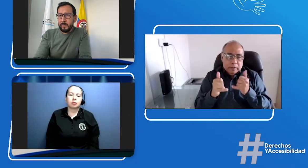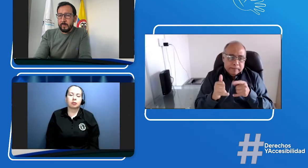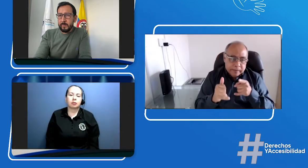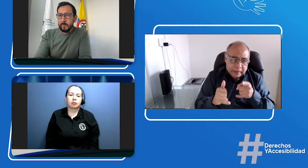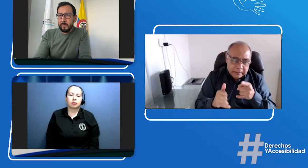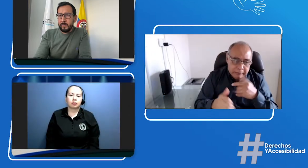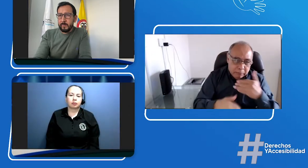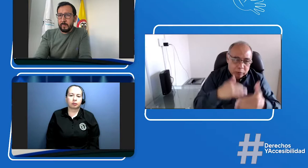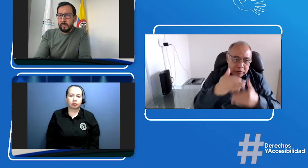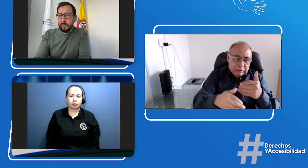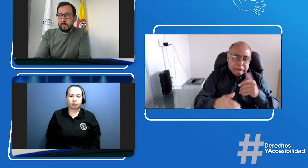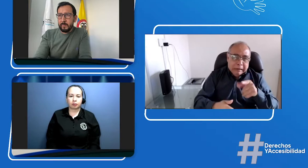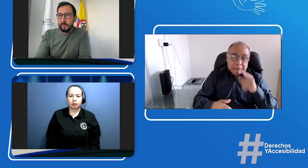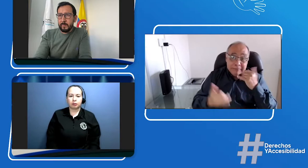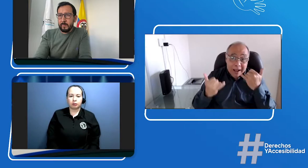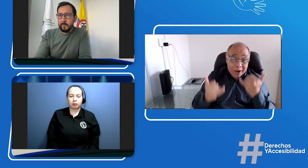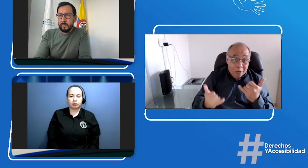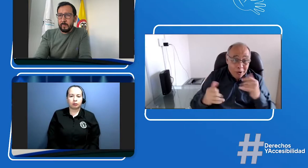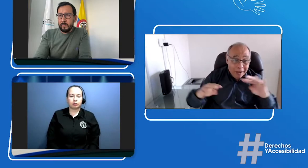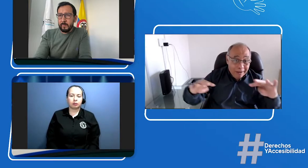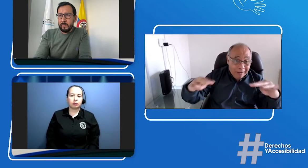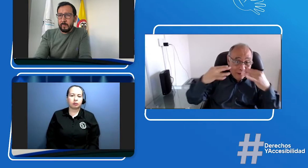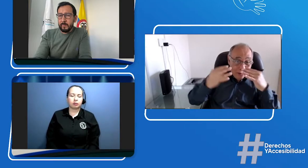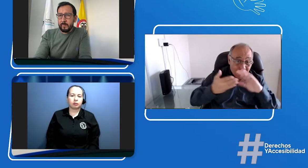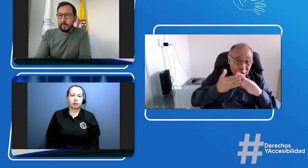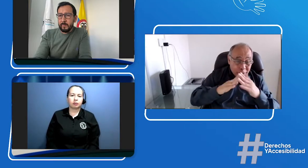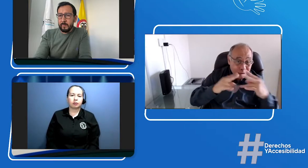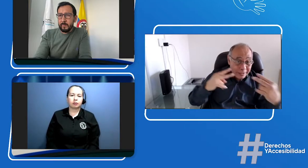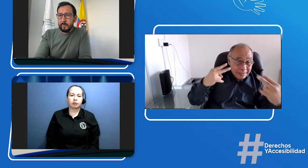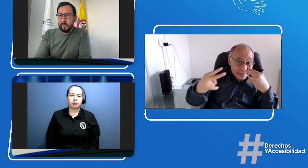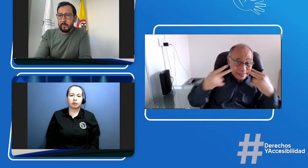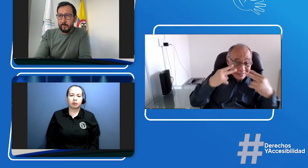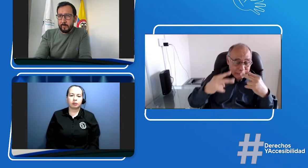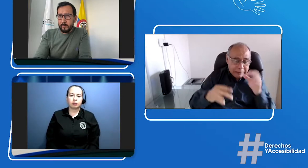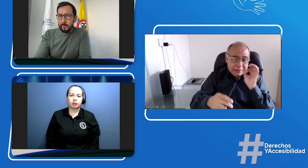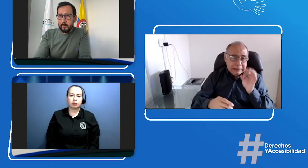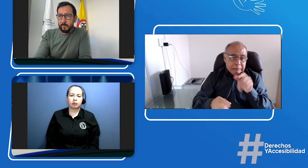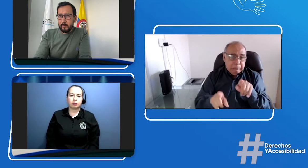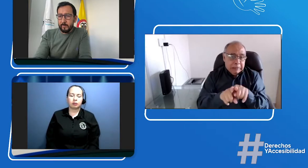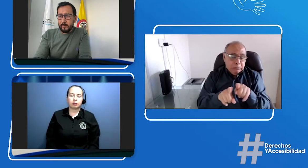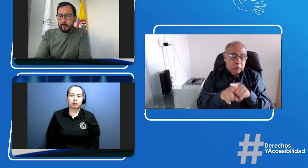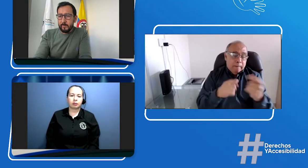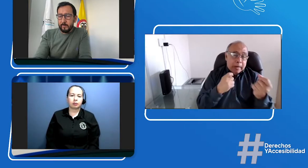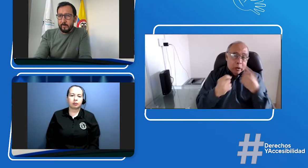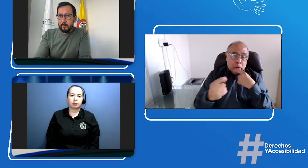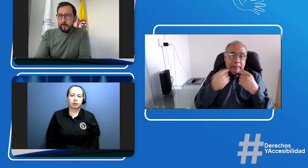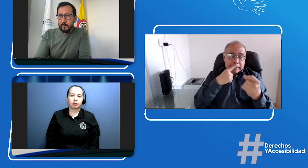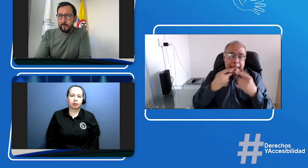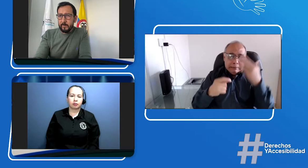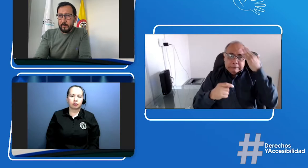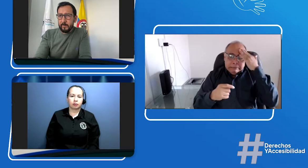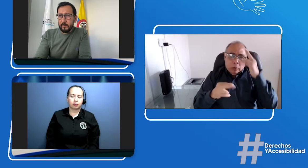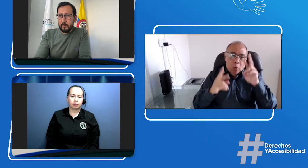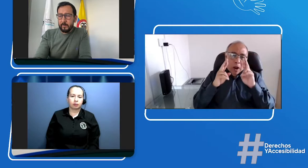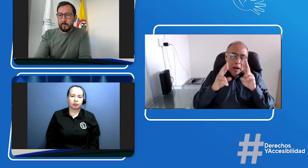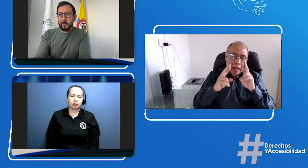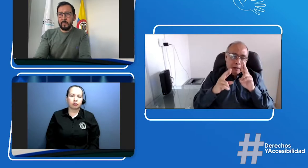Es importante, entonces, que prestemos atención todos y todas que están conectados en este momento,